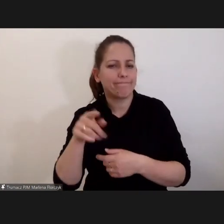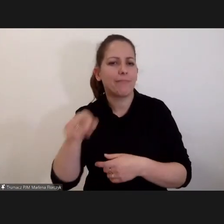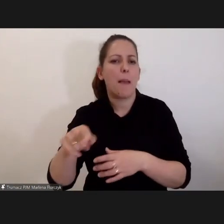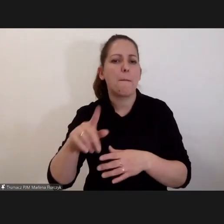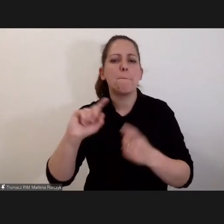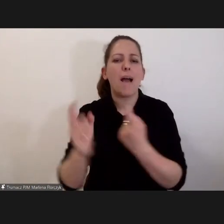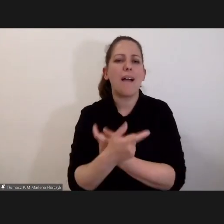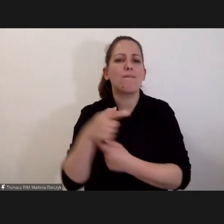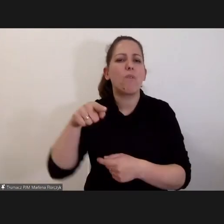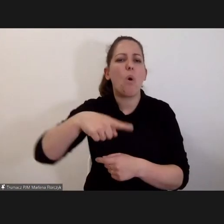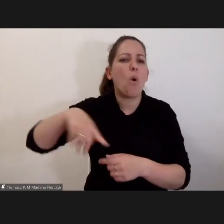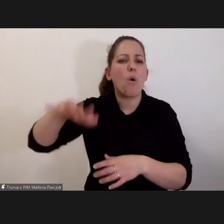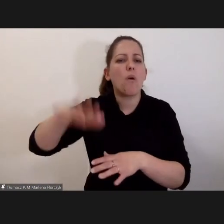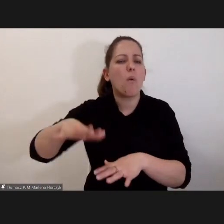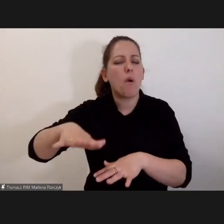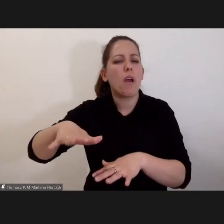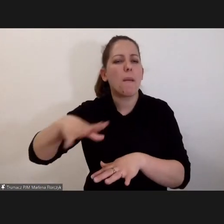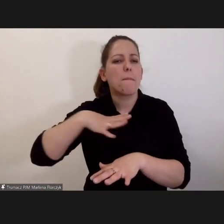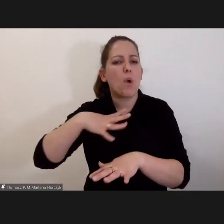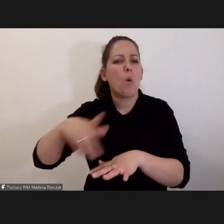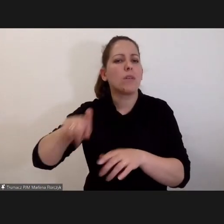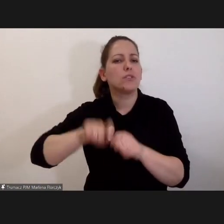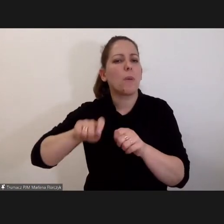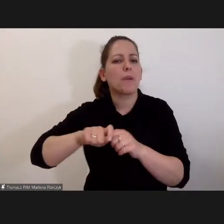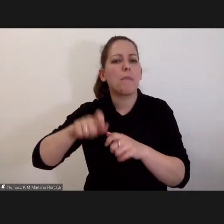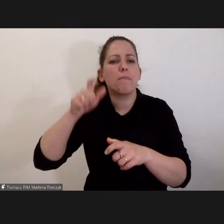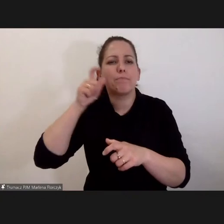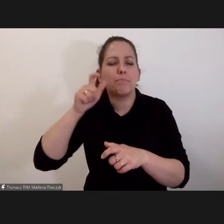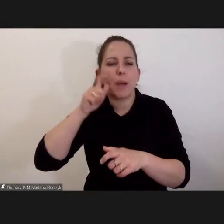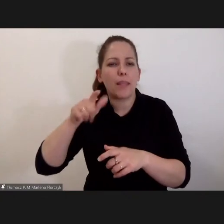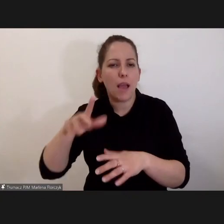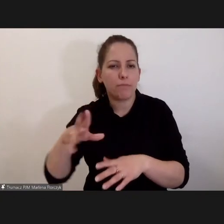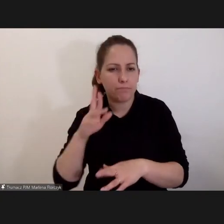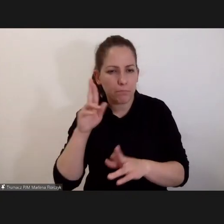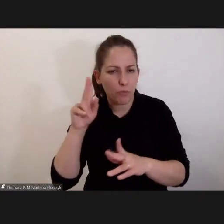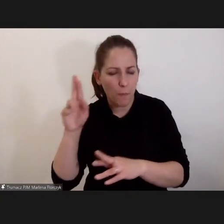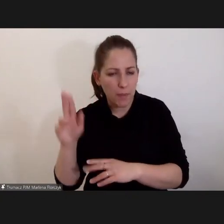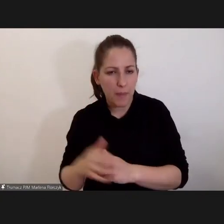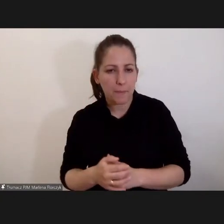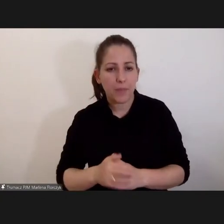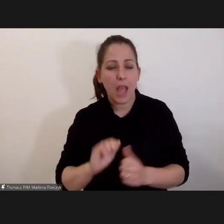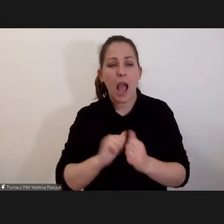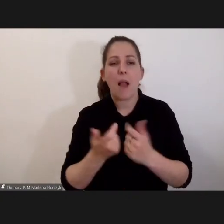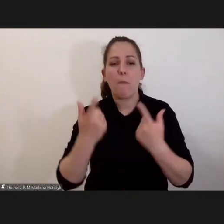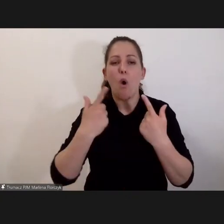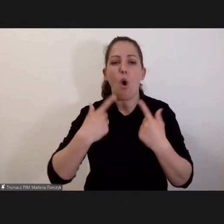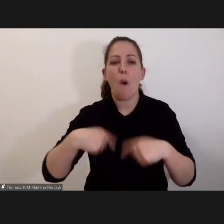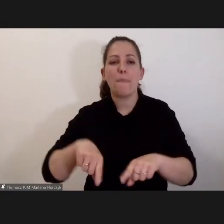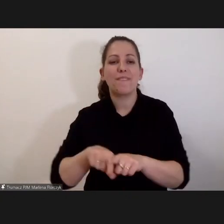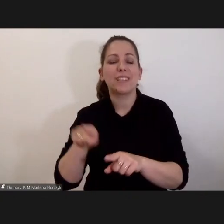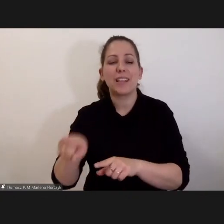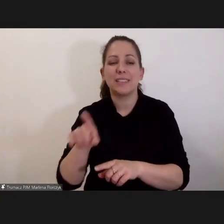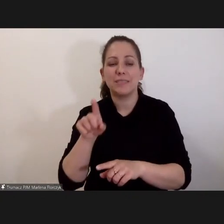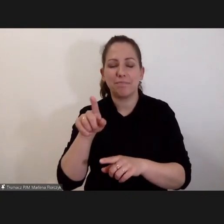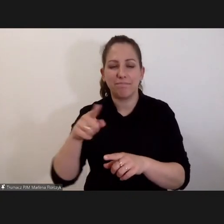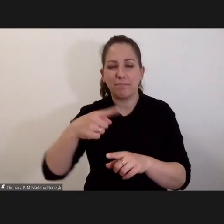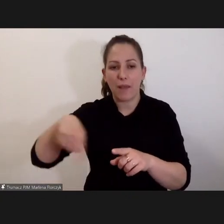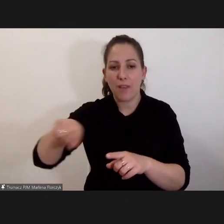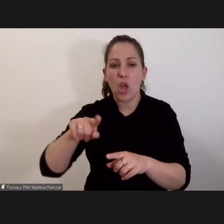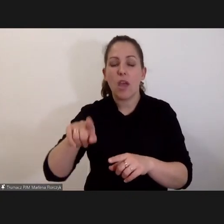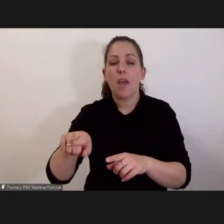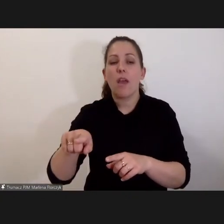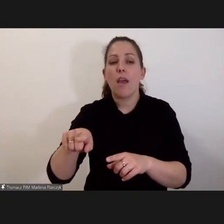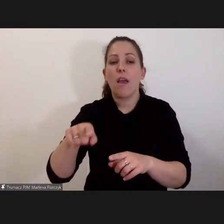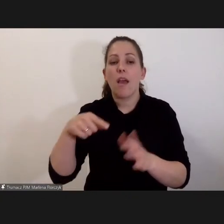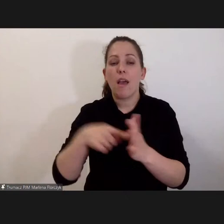zbrodnia została popłyniona, domniemana, albo państwo obywatelstwa, sprawcy, to jurysdykcję